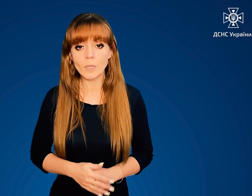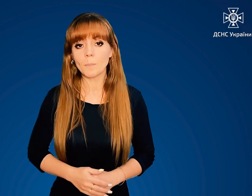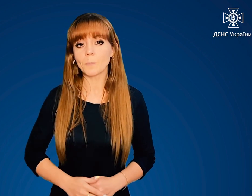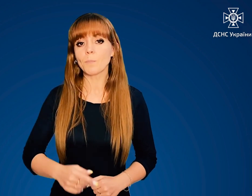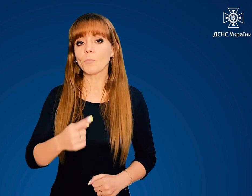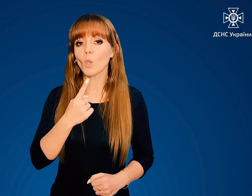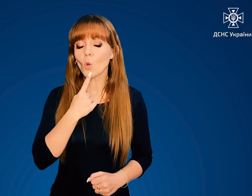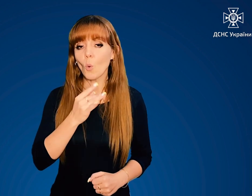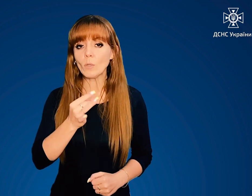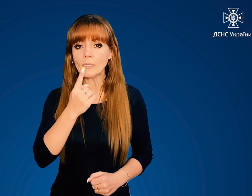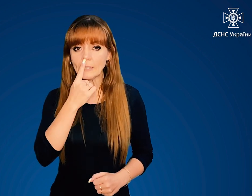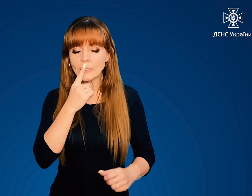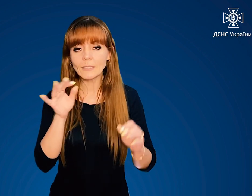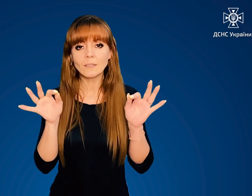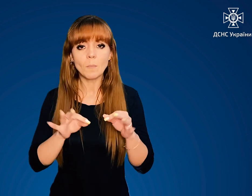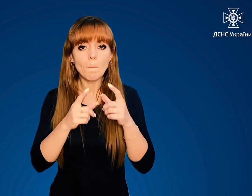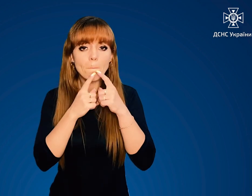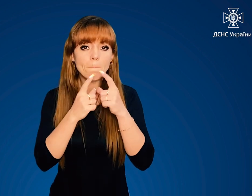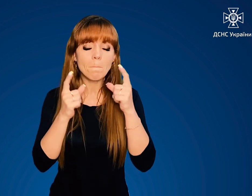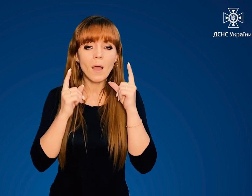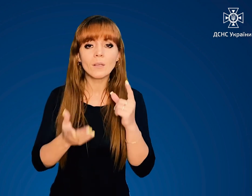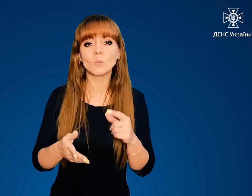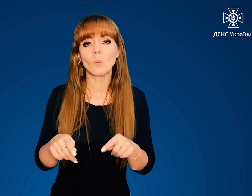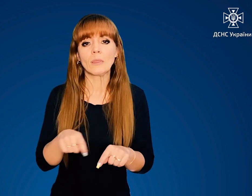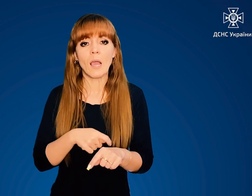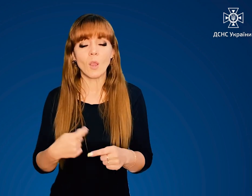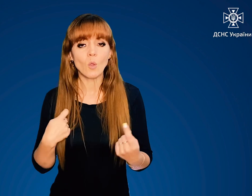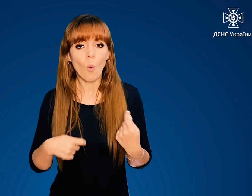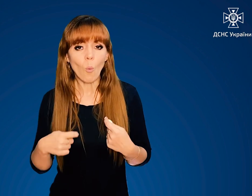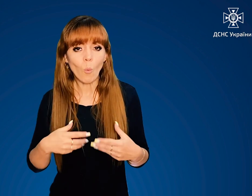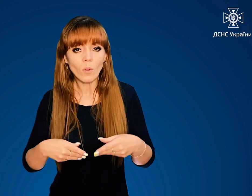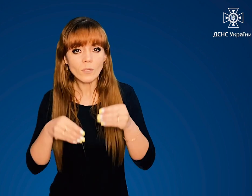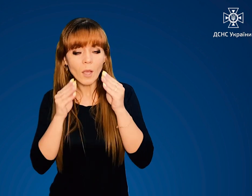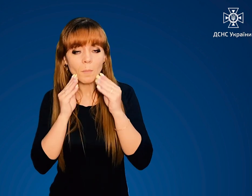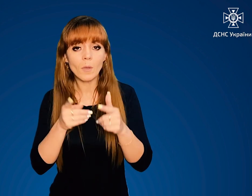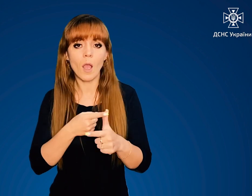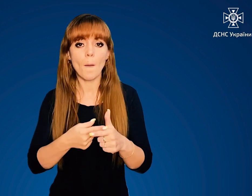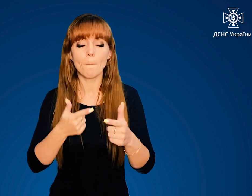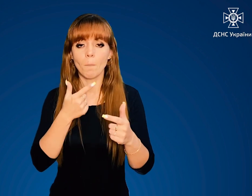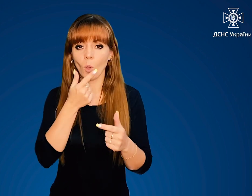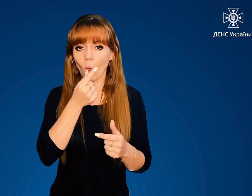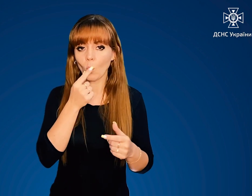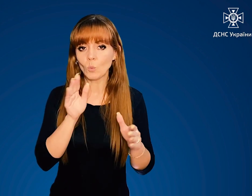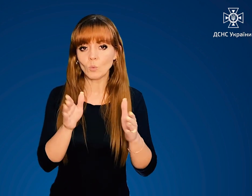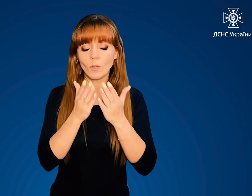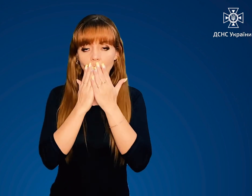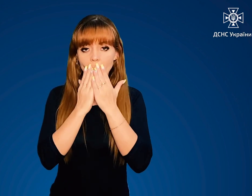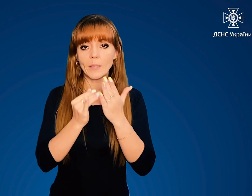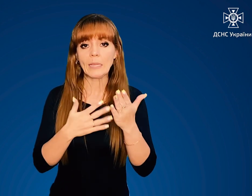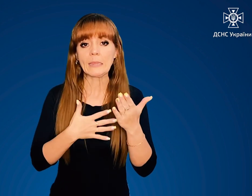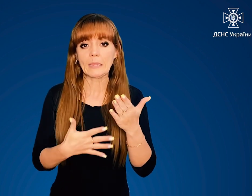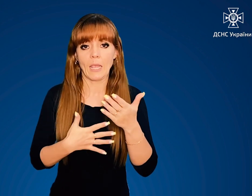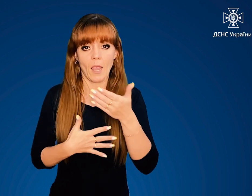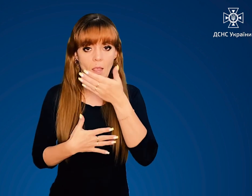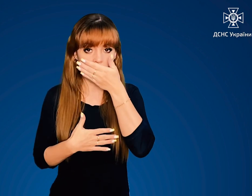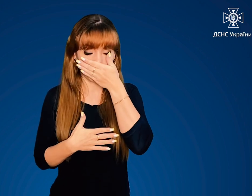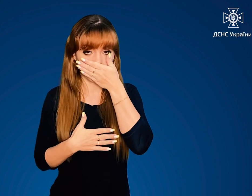Прикрийте рот і ніс маскою, тканиною одягу або хусткою. Дихайте через них.